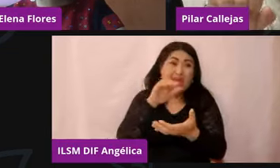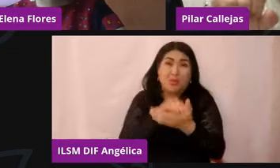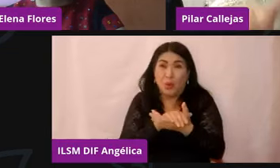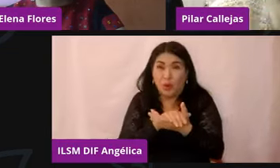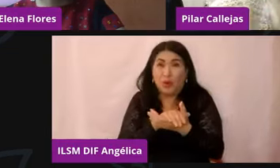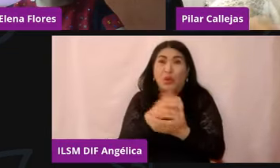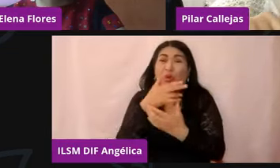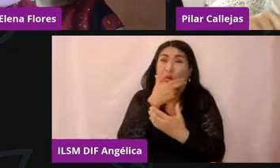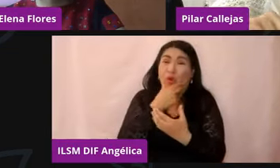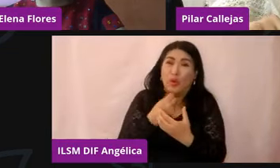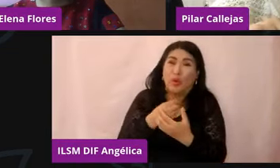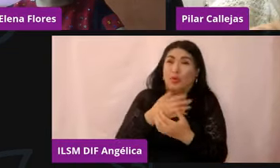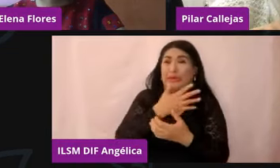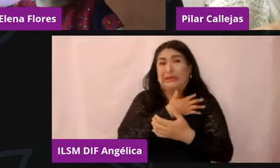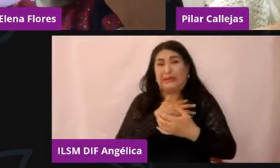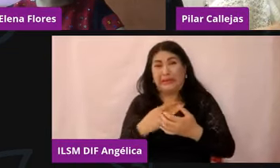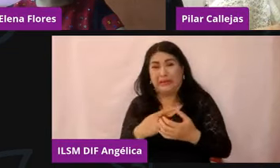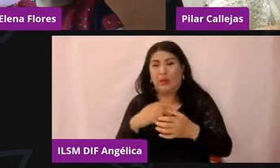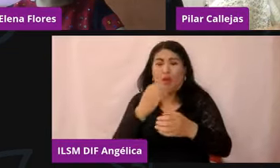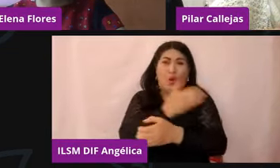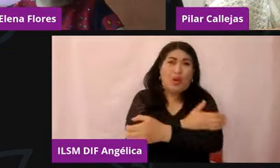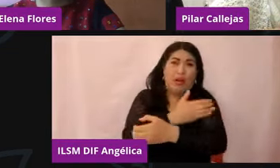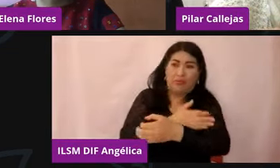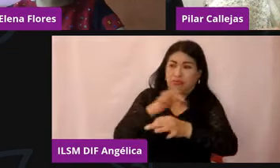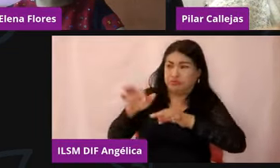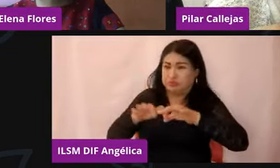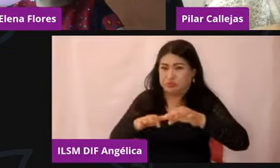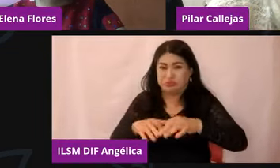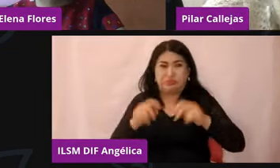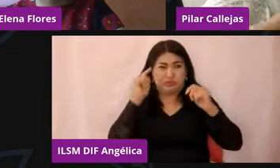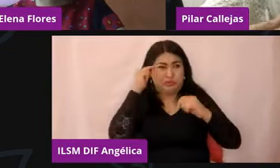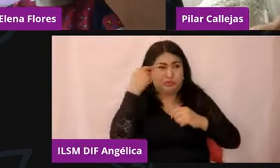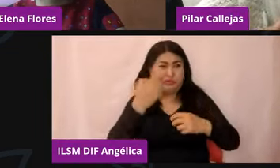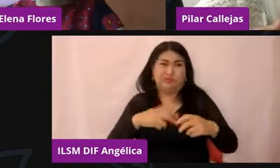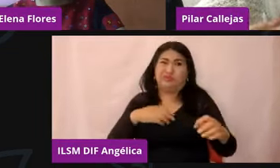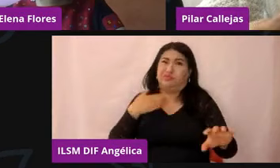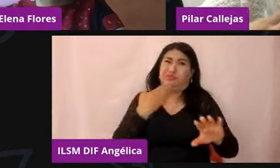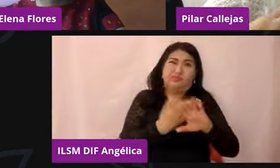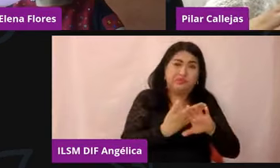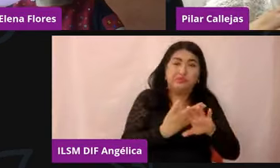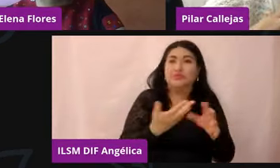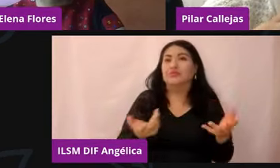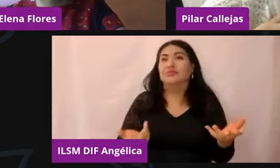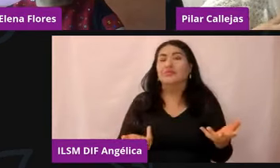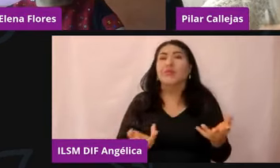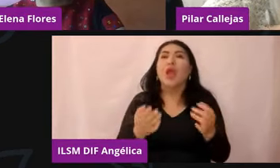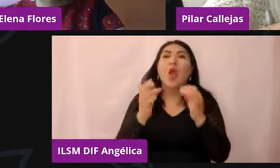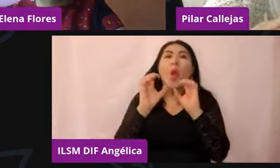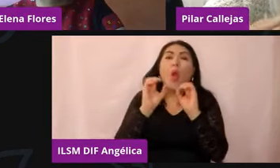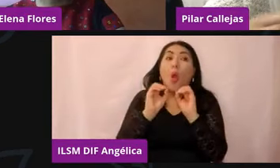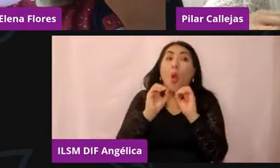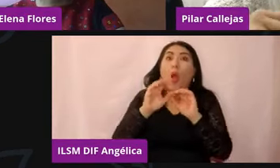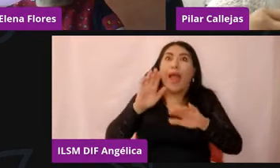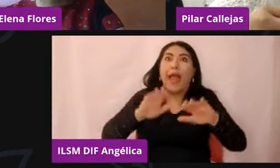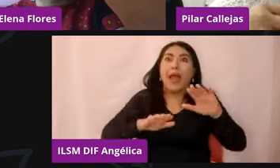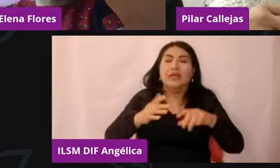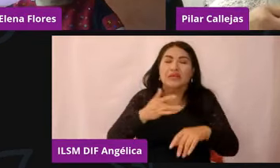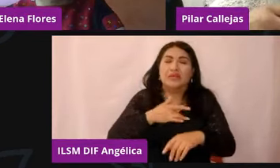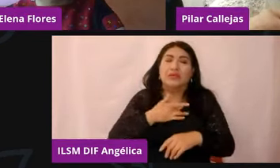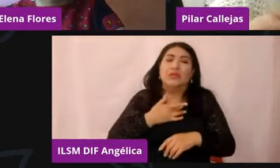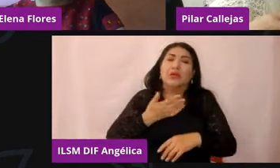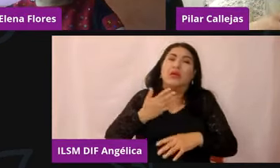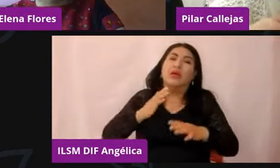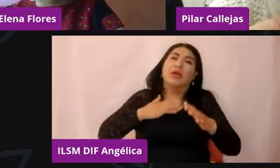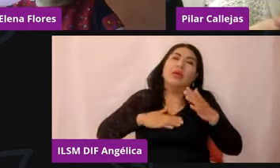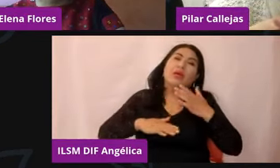compañeros de trabajo, entonces, y o bien, ¿no? Doctora, me siento muy fatigado, ya no tengo